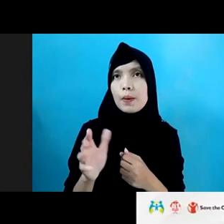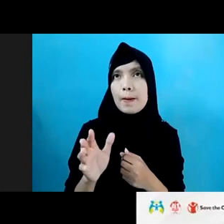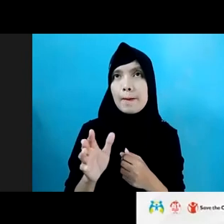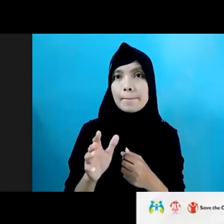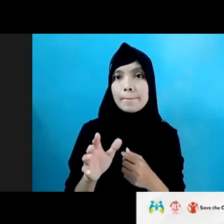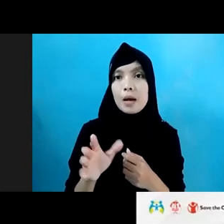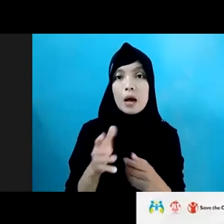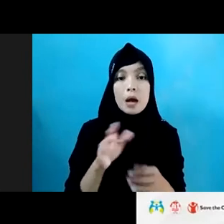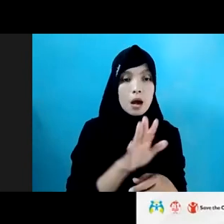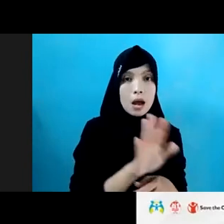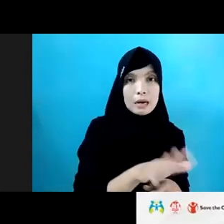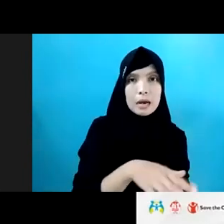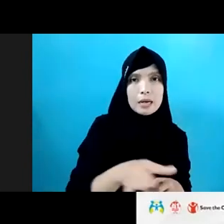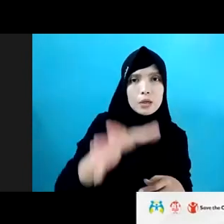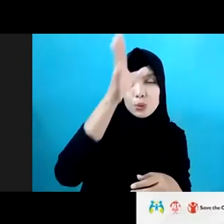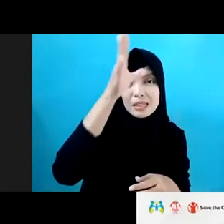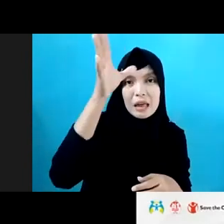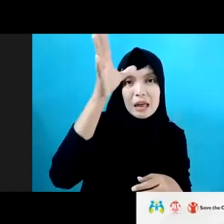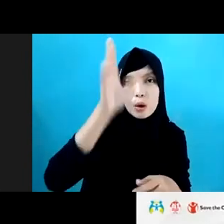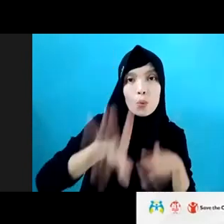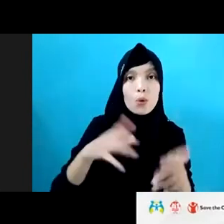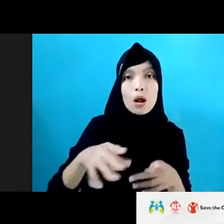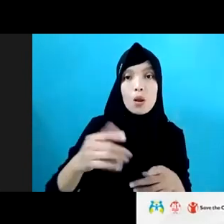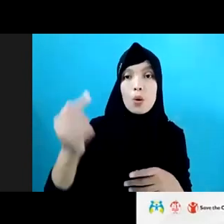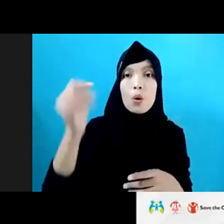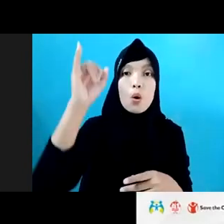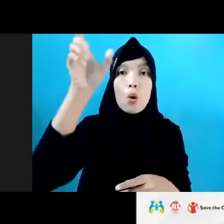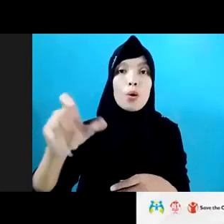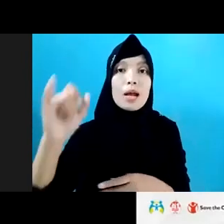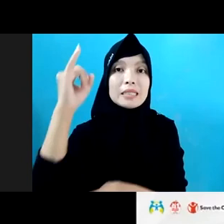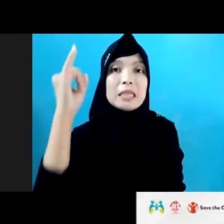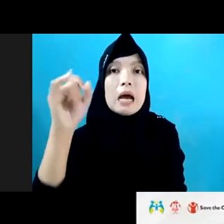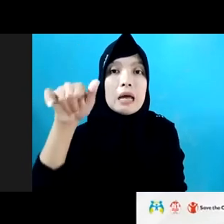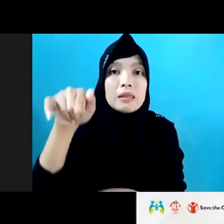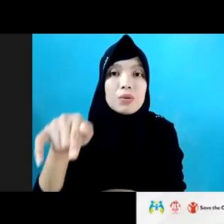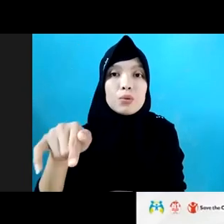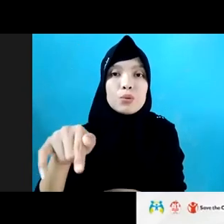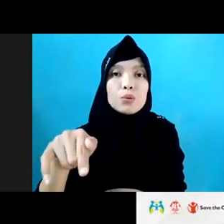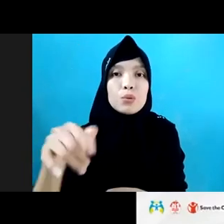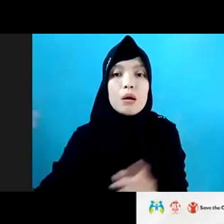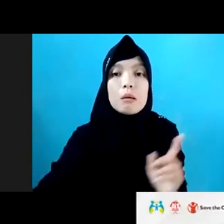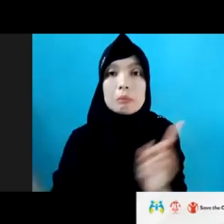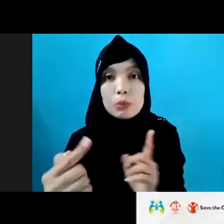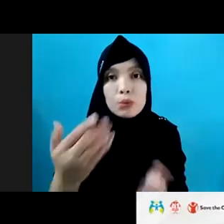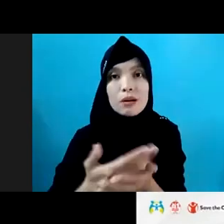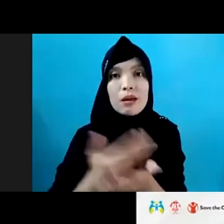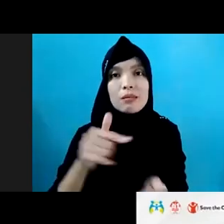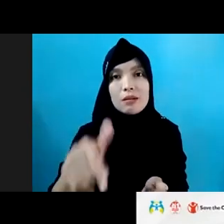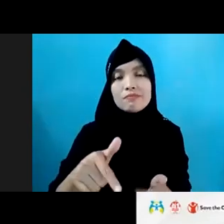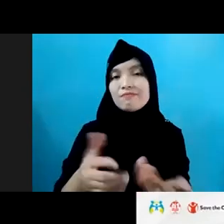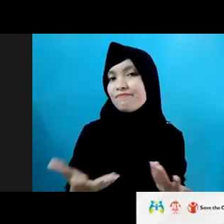mereka. Di desa, di dua desa yang jauh sekali, hampir tiga jam